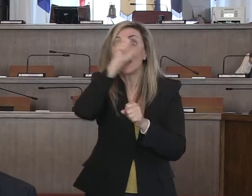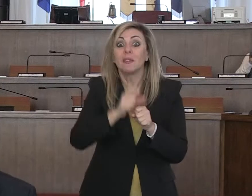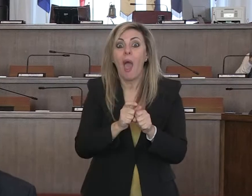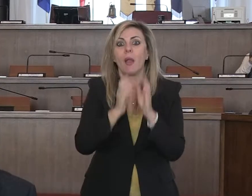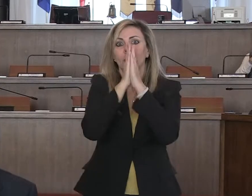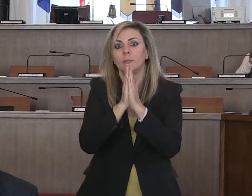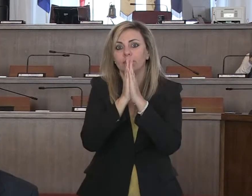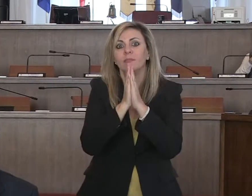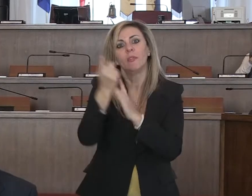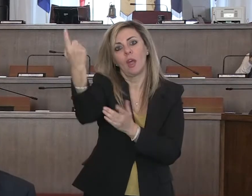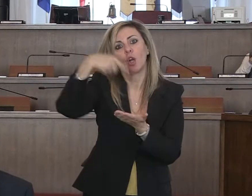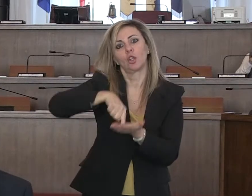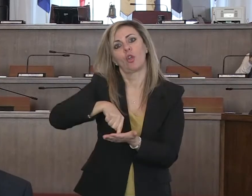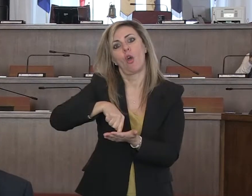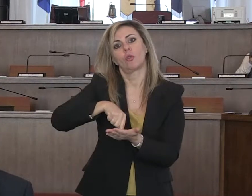a cominciare da adesso